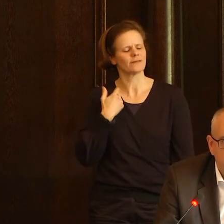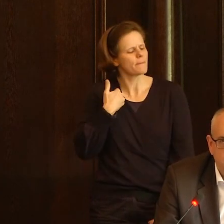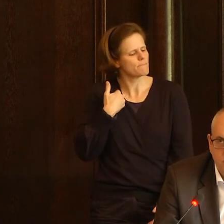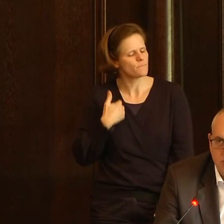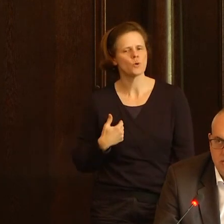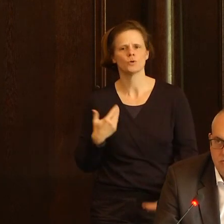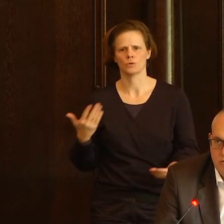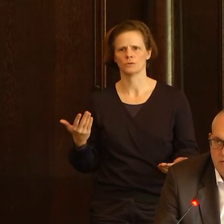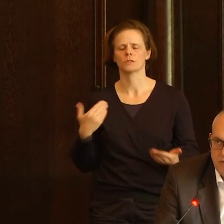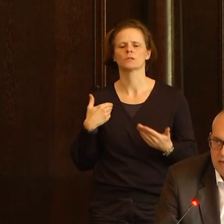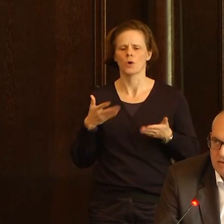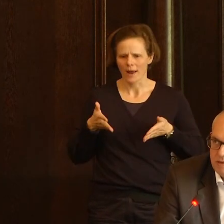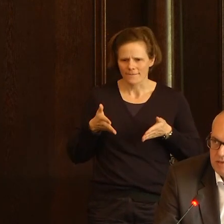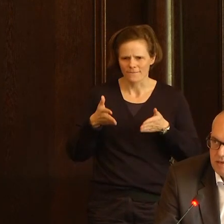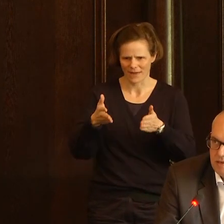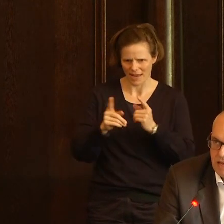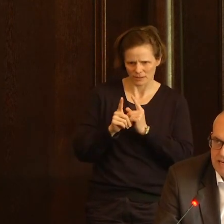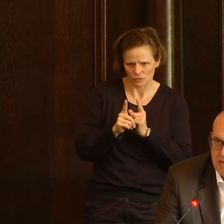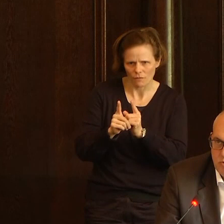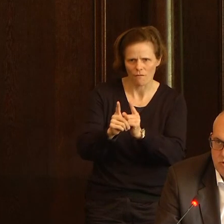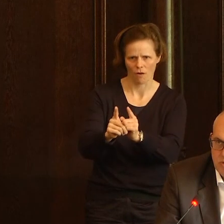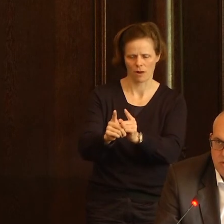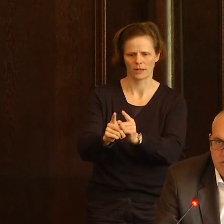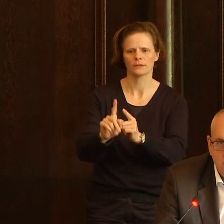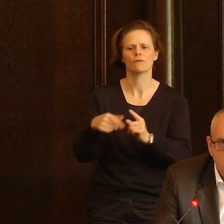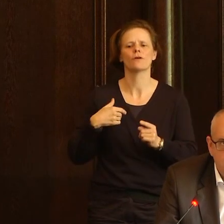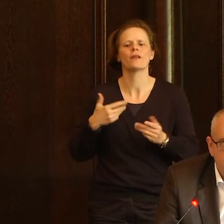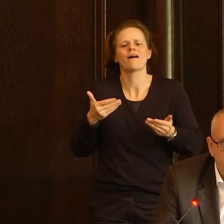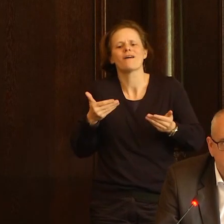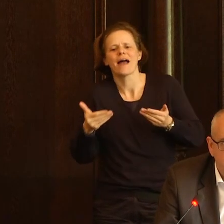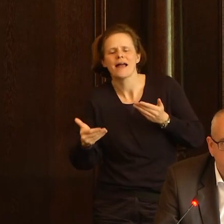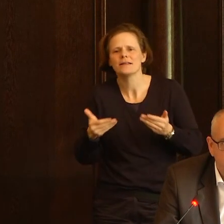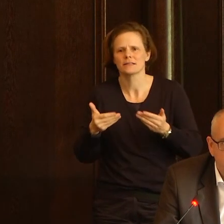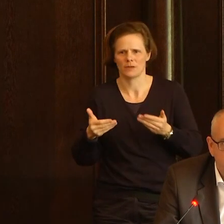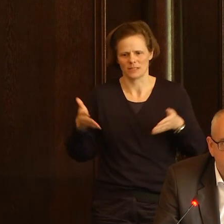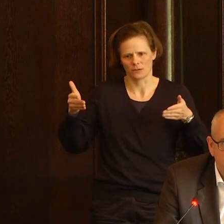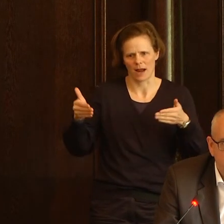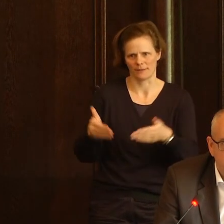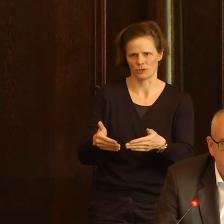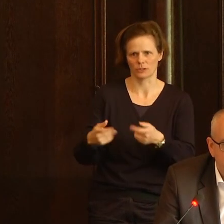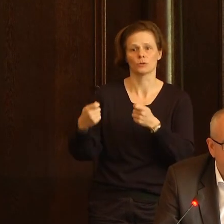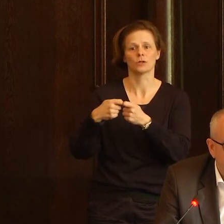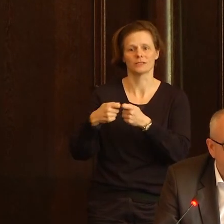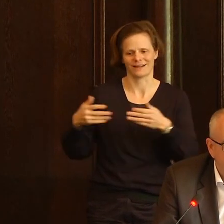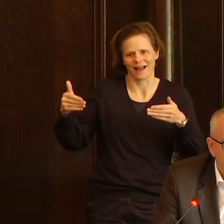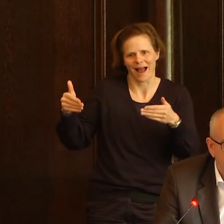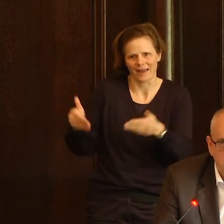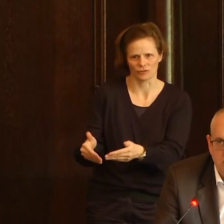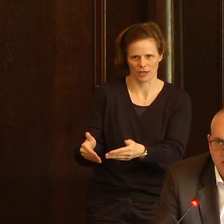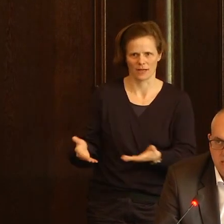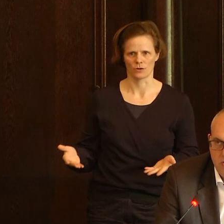Kontaktbeschränkung oder verhältnismäßigen Eindämmung des Coronavirus zu beschreiten.